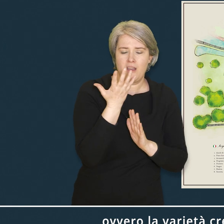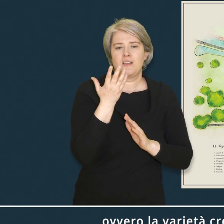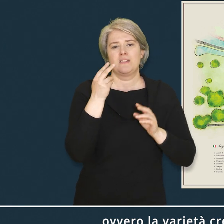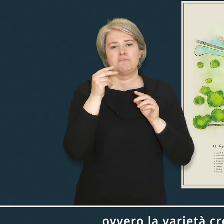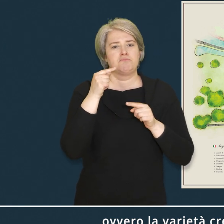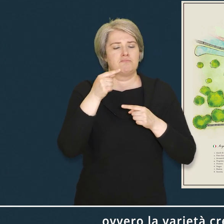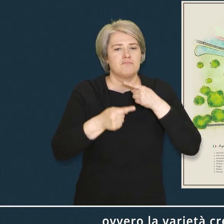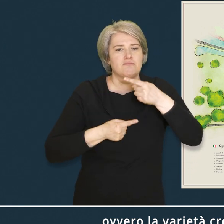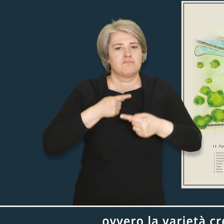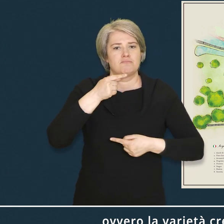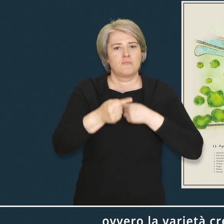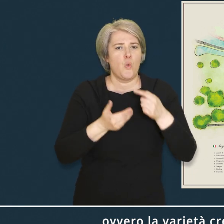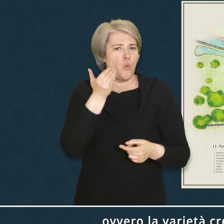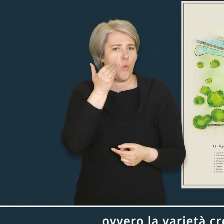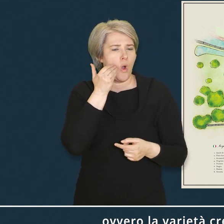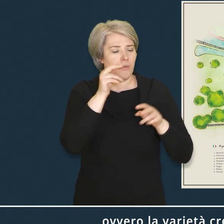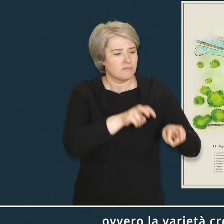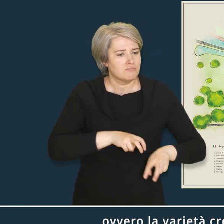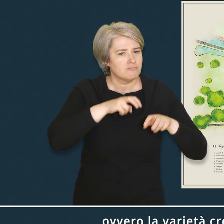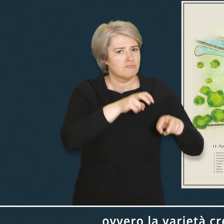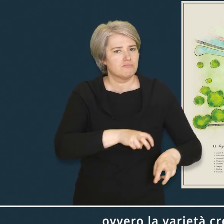ortaggi e piante da frutto